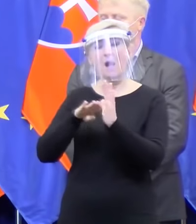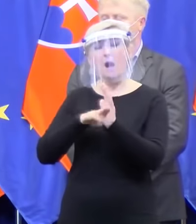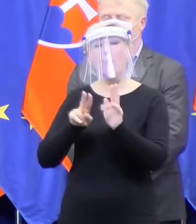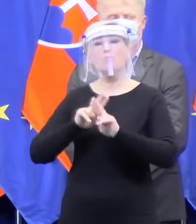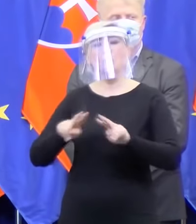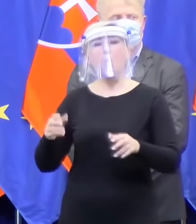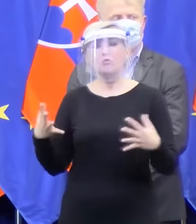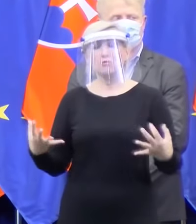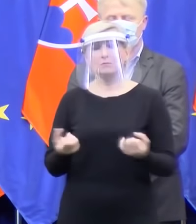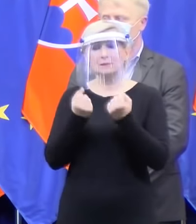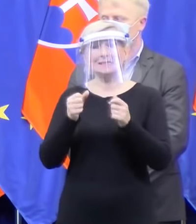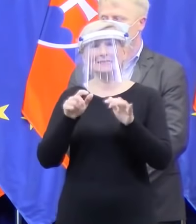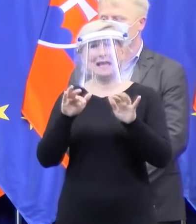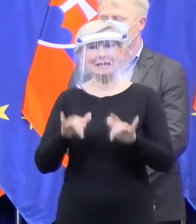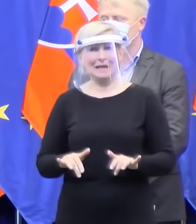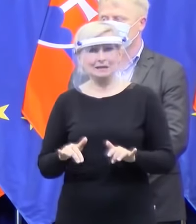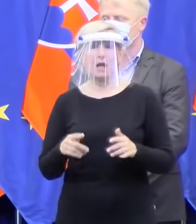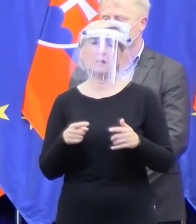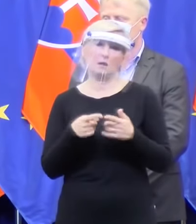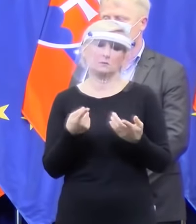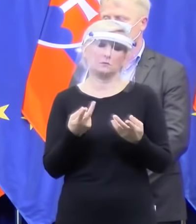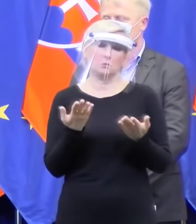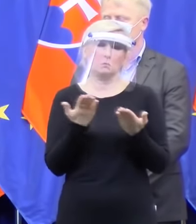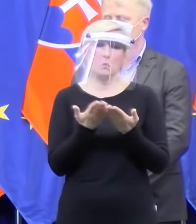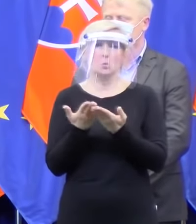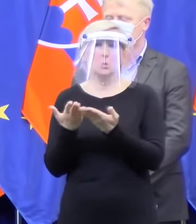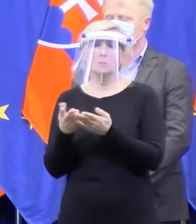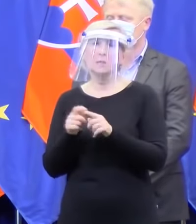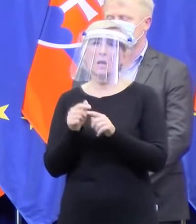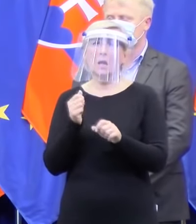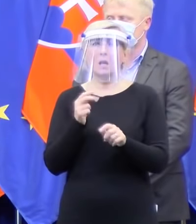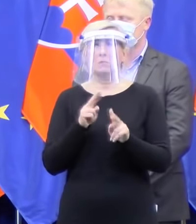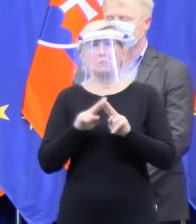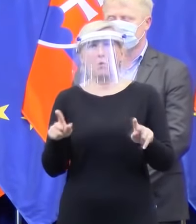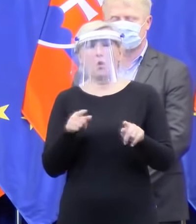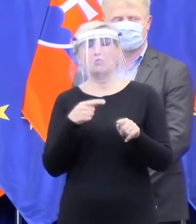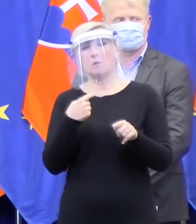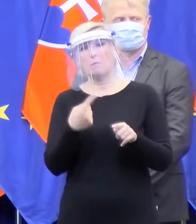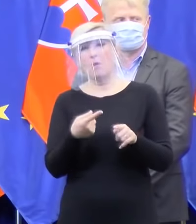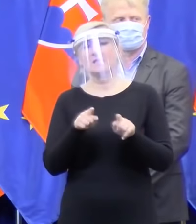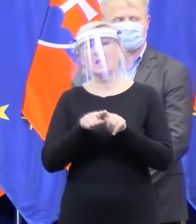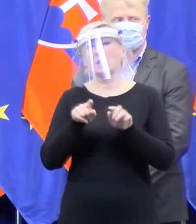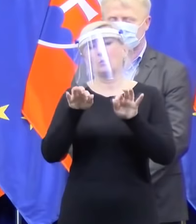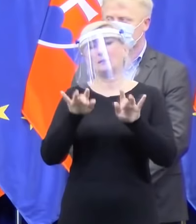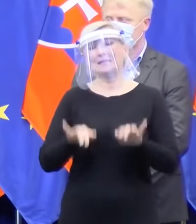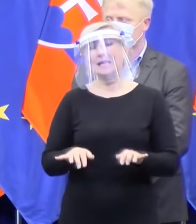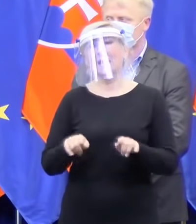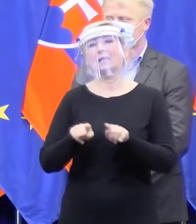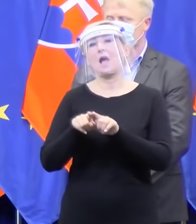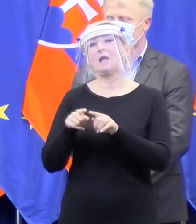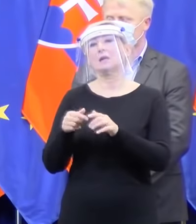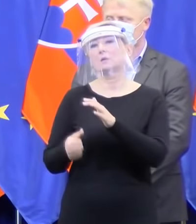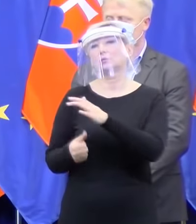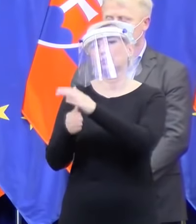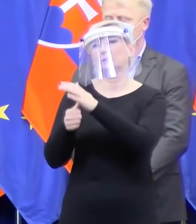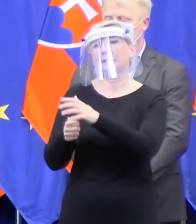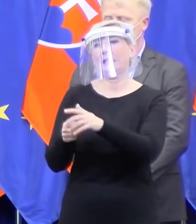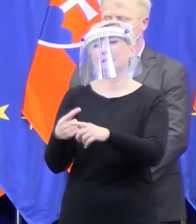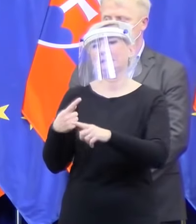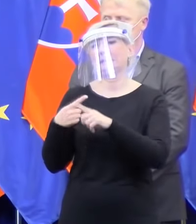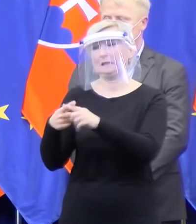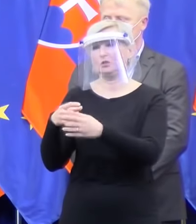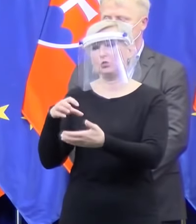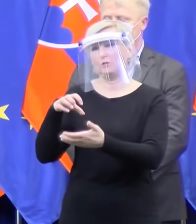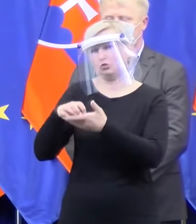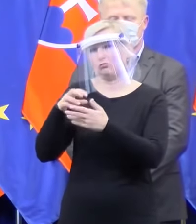po formálnej stránke je to niečo veľmi podobné, ako kebyže to správime formálne, ten sekretariat ústredného krízového štábu. Zrejme tam aj dospojeme